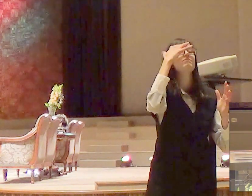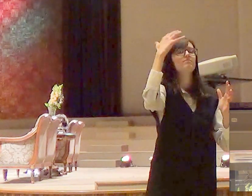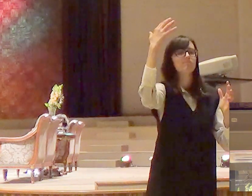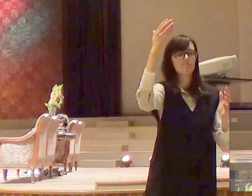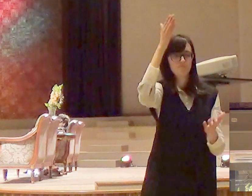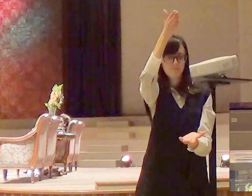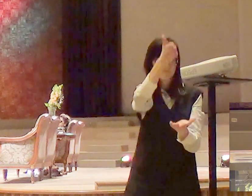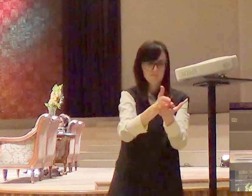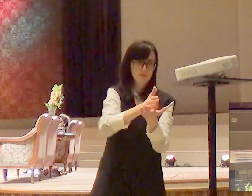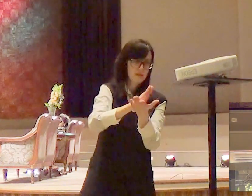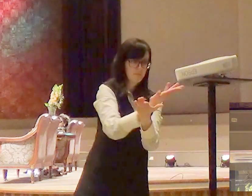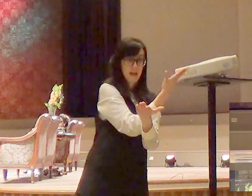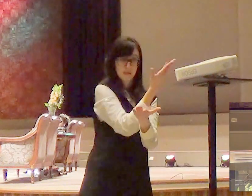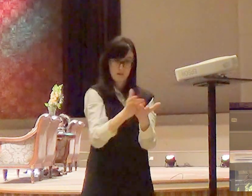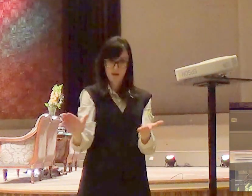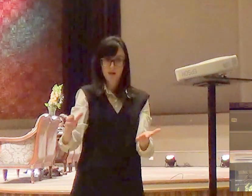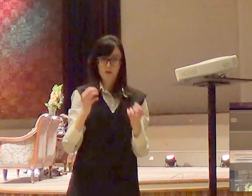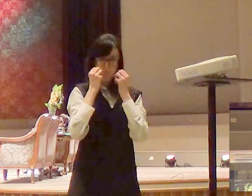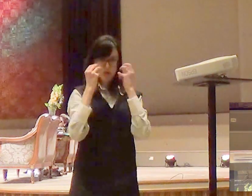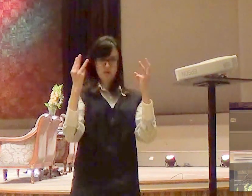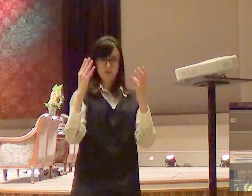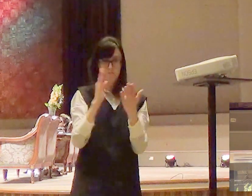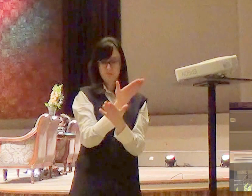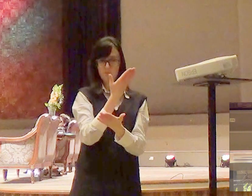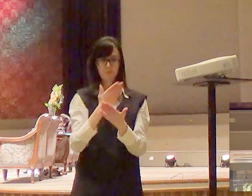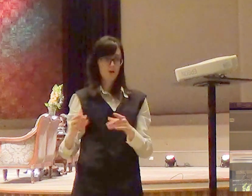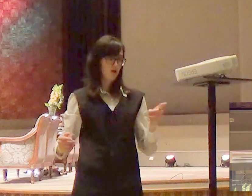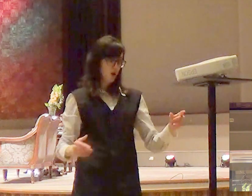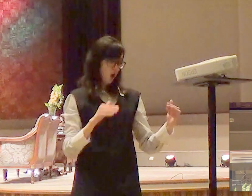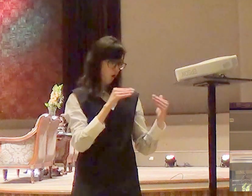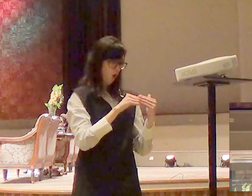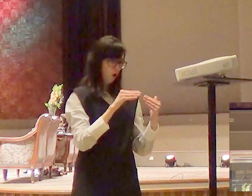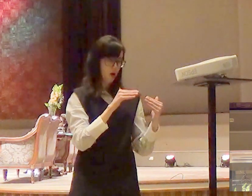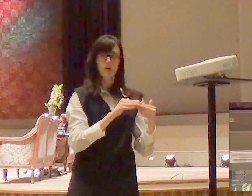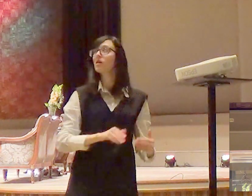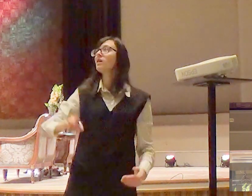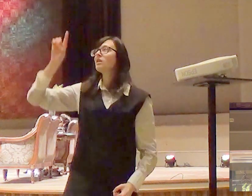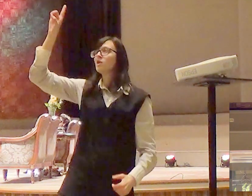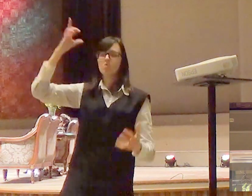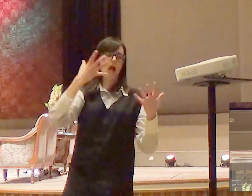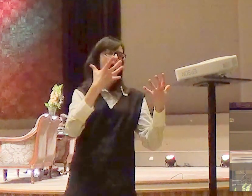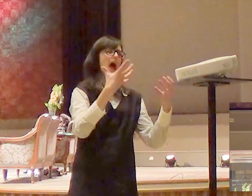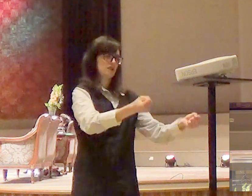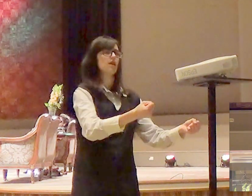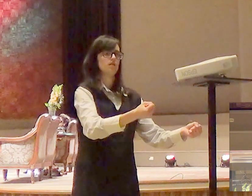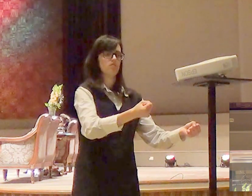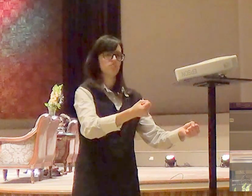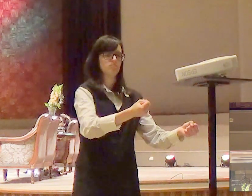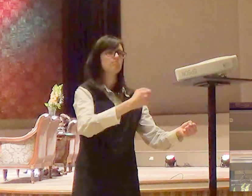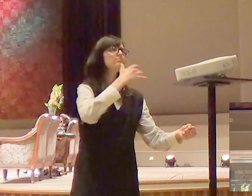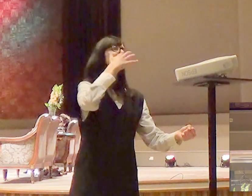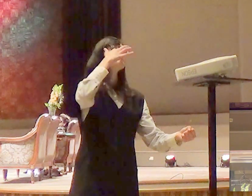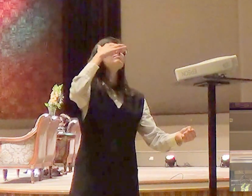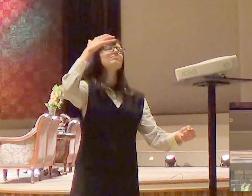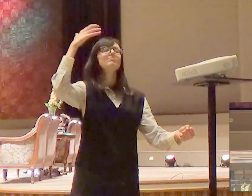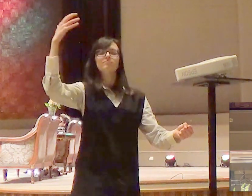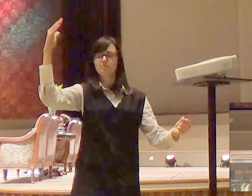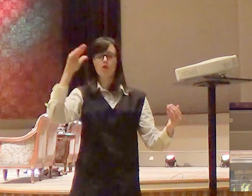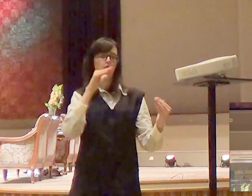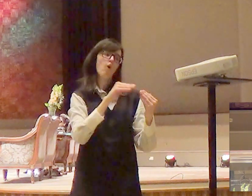se a sua sua teoria é verdadeira Deus vai aceitar a sua oferenda e não vai